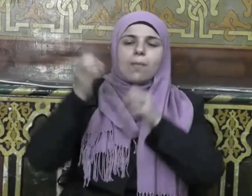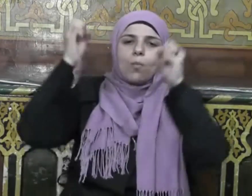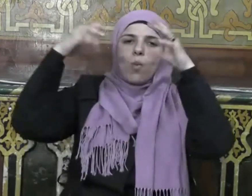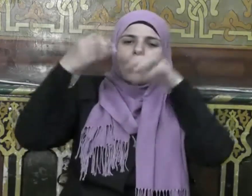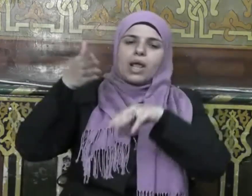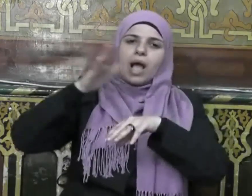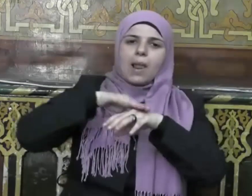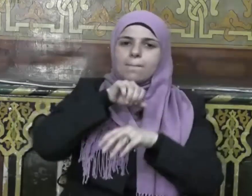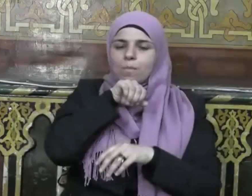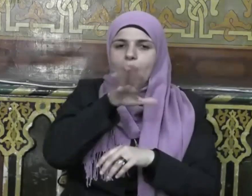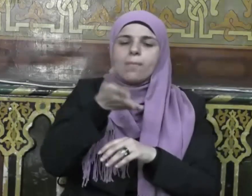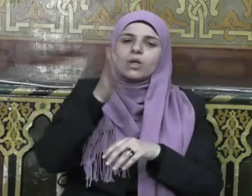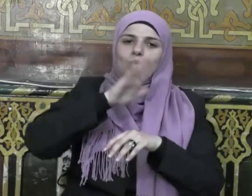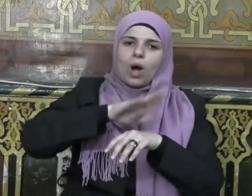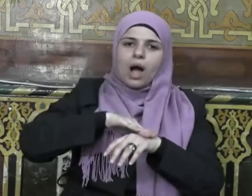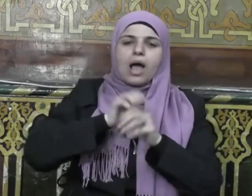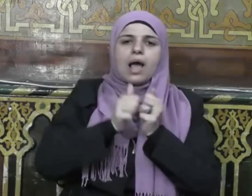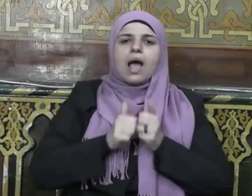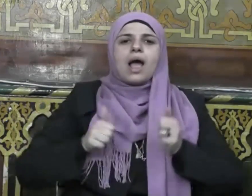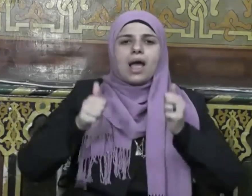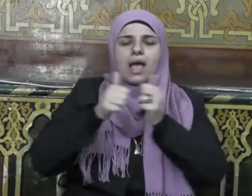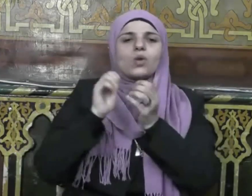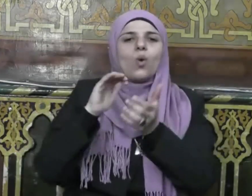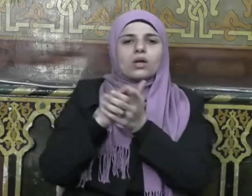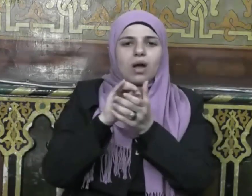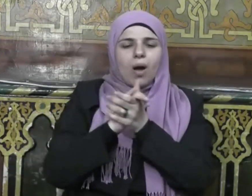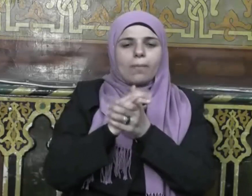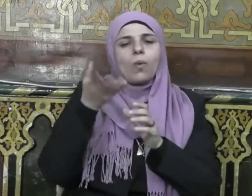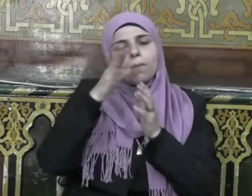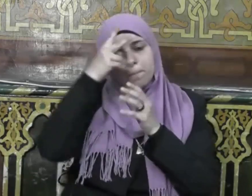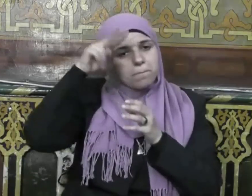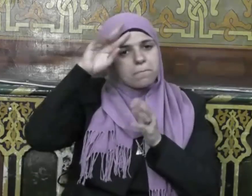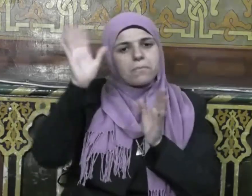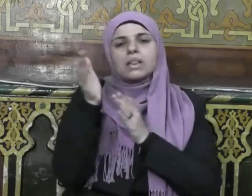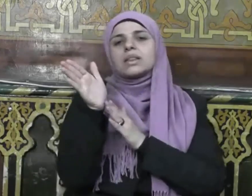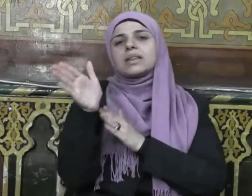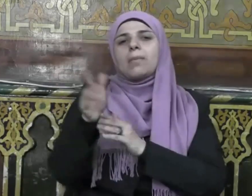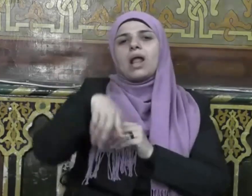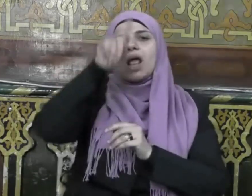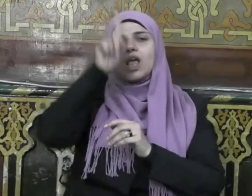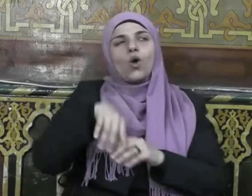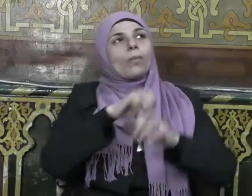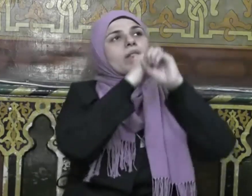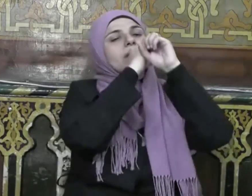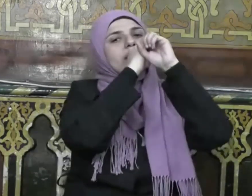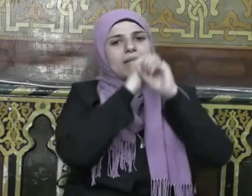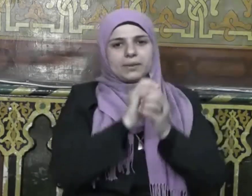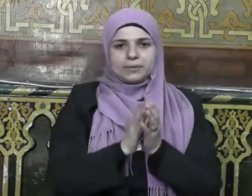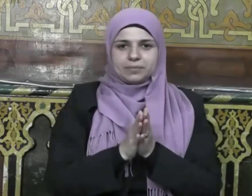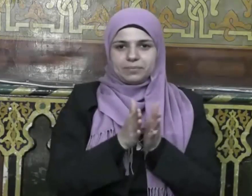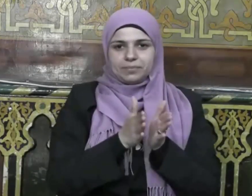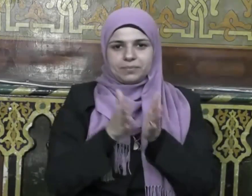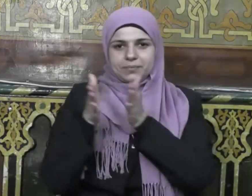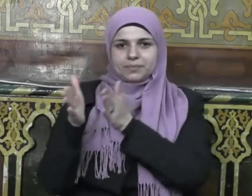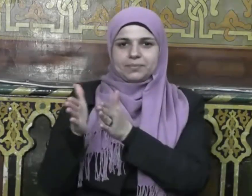عليه وعلى آله وصحبه ومن تبعهم بإحسان إلى يوم الدين وبعد